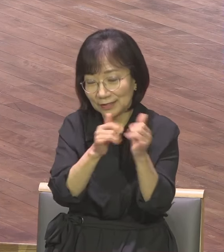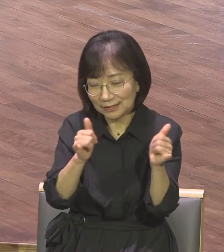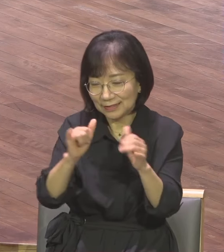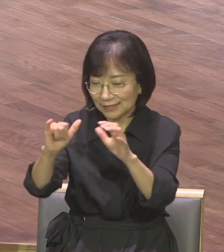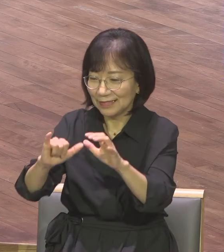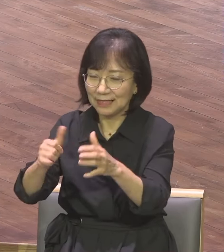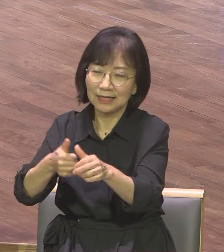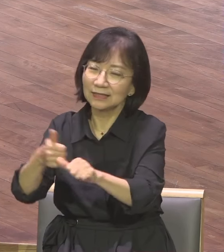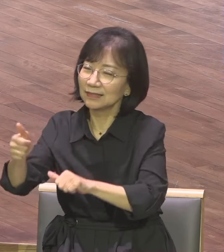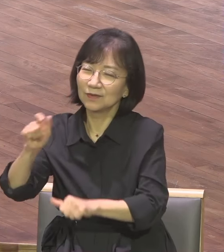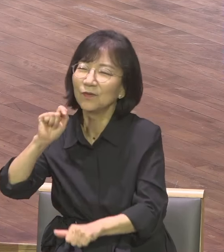이기는데